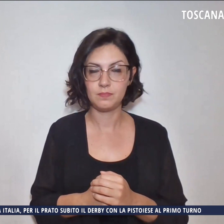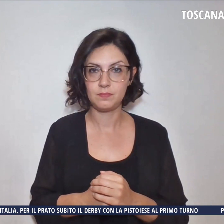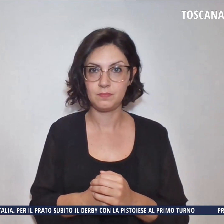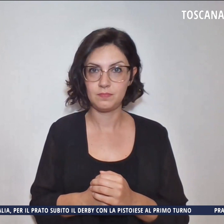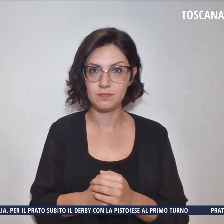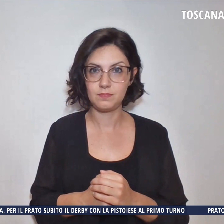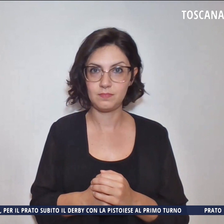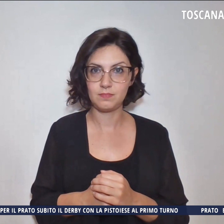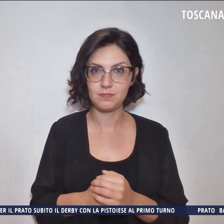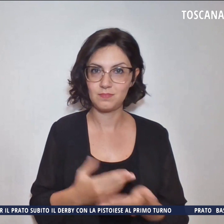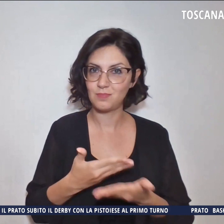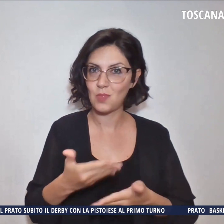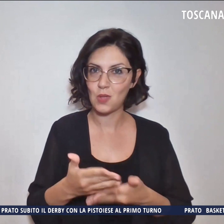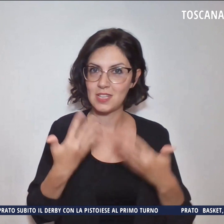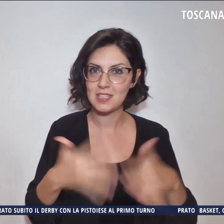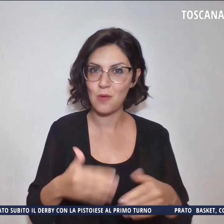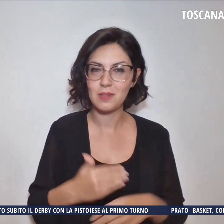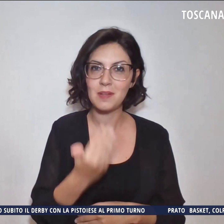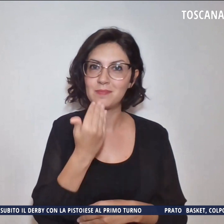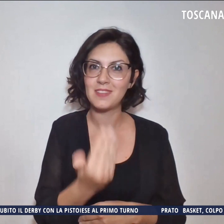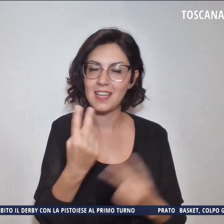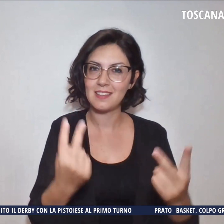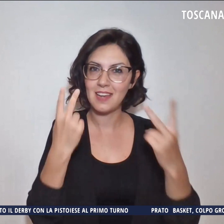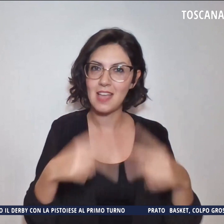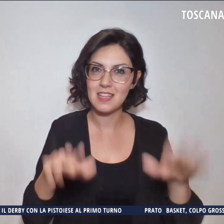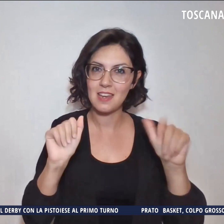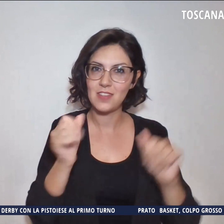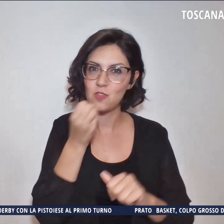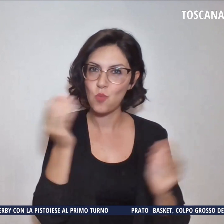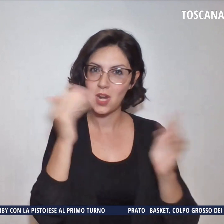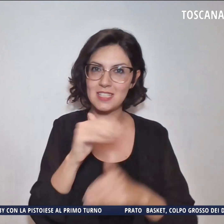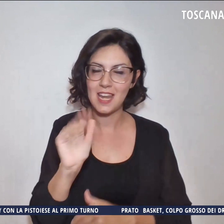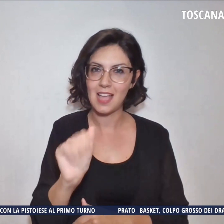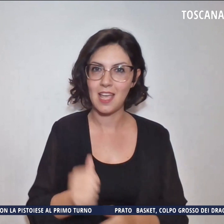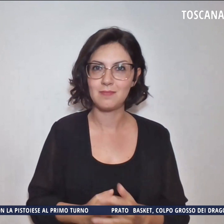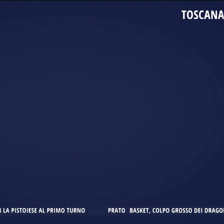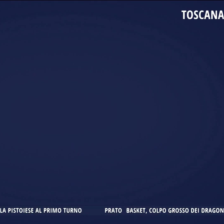ed è tutto per questa edizione grazie e arrivederci ai prossimi appuntamenti